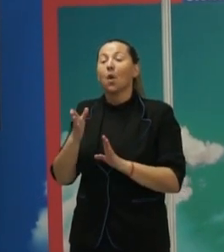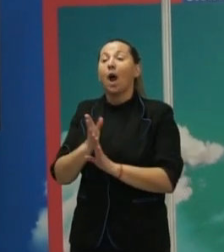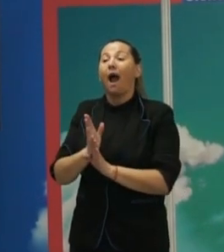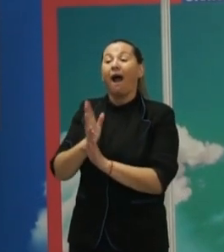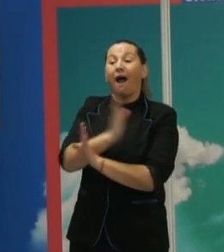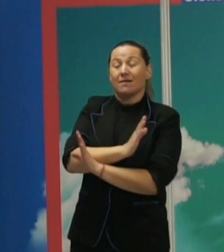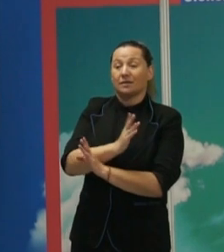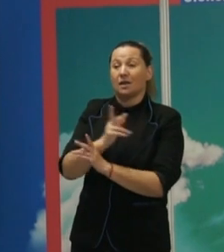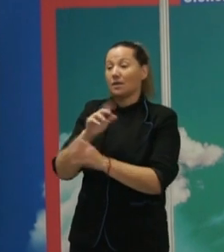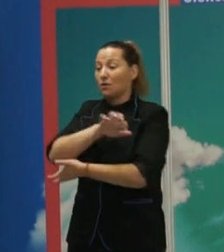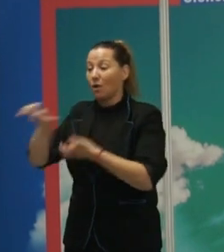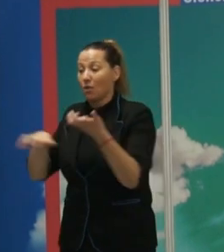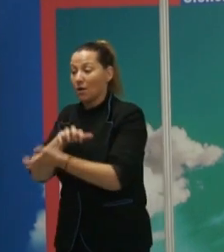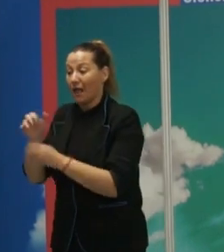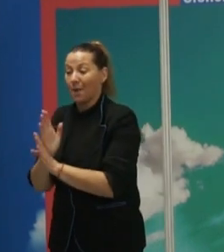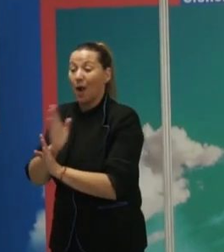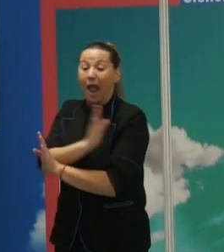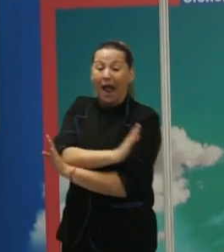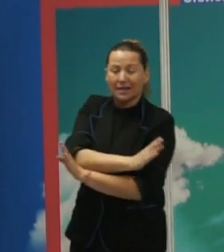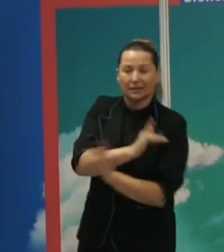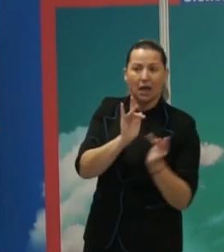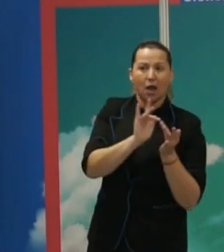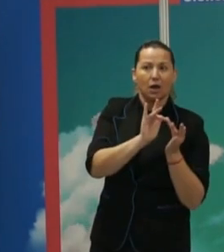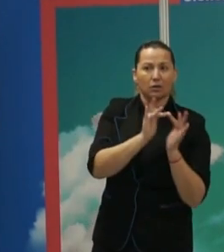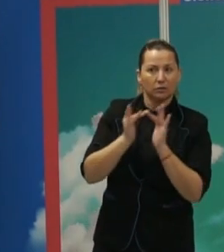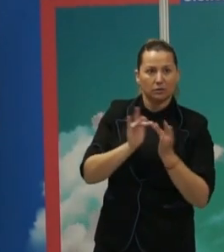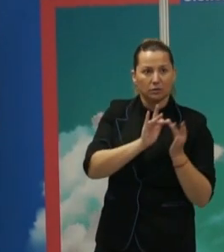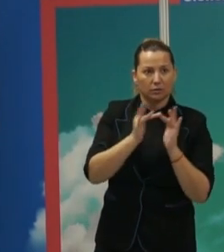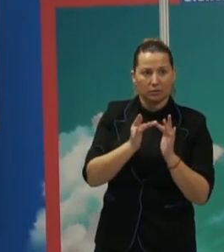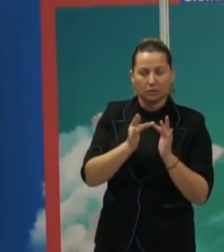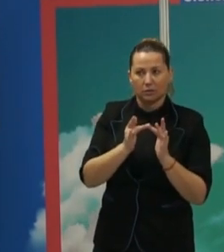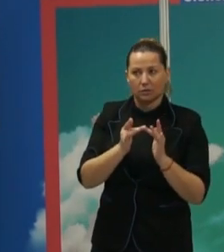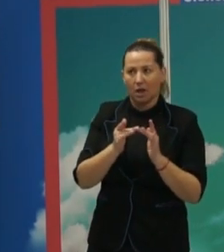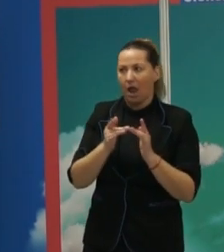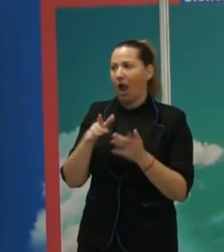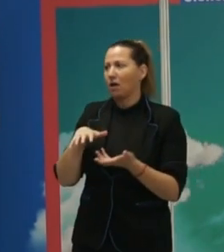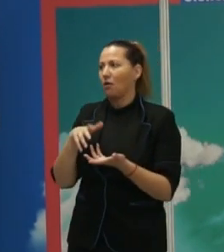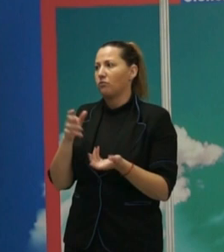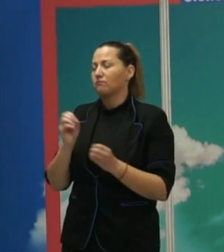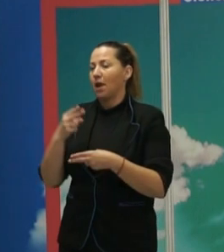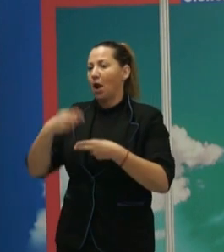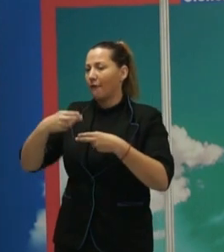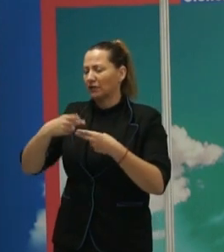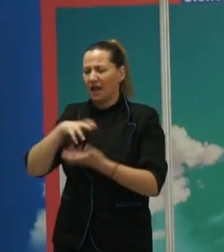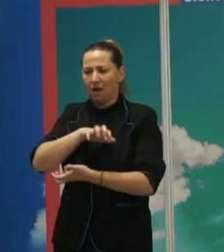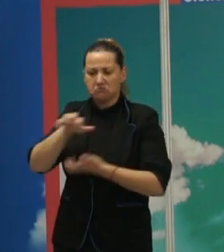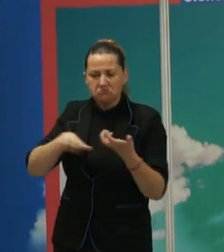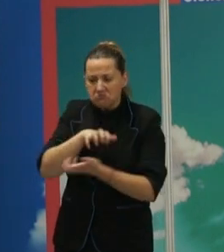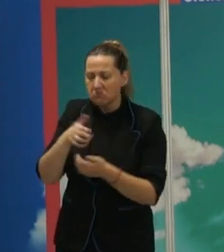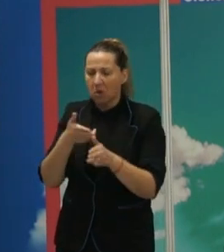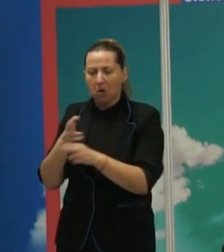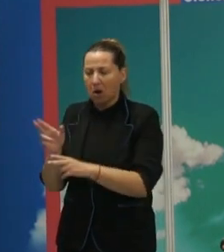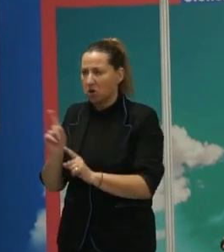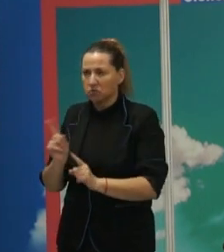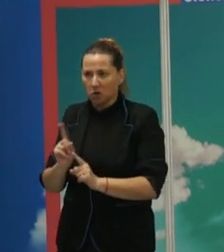siempre hay una interrelación. Muchísimas fronteras nunca acaban en una guerra, ni siquiera en un conflicto de mediano calado, ni siquiera